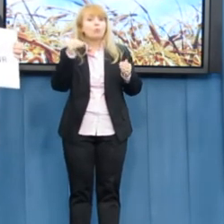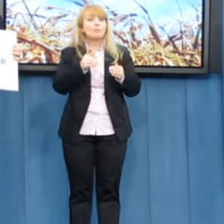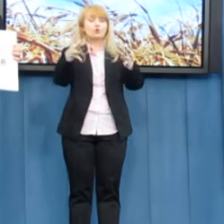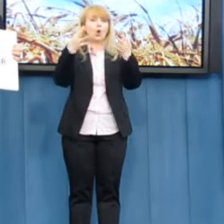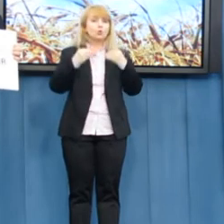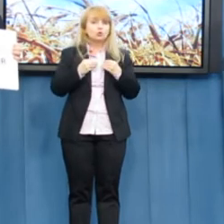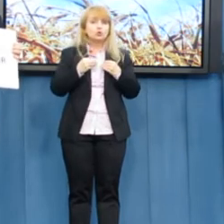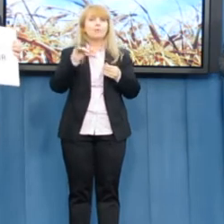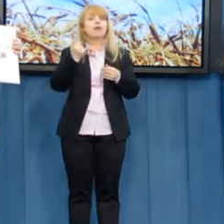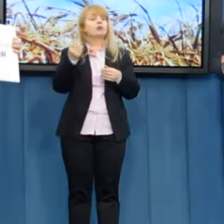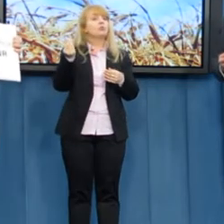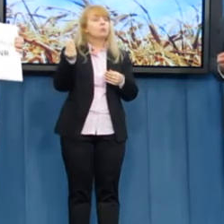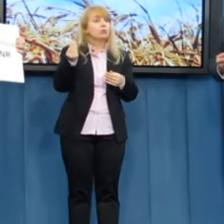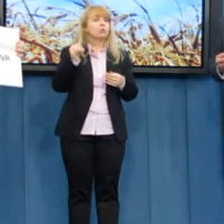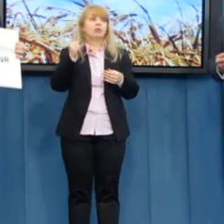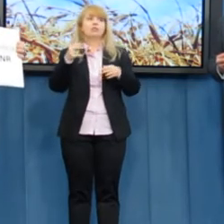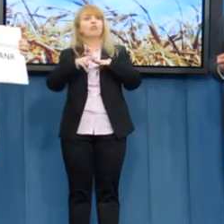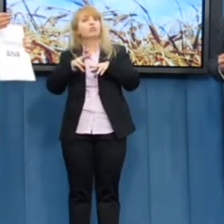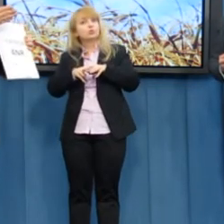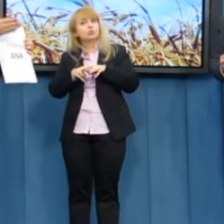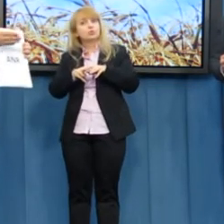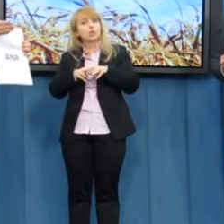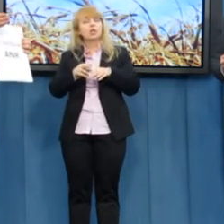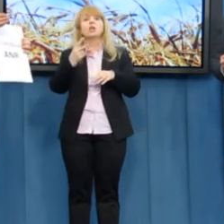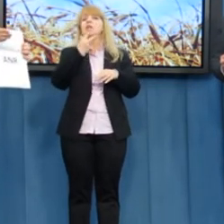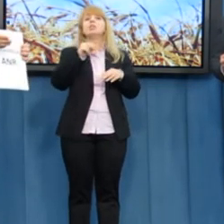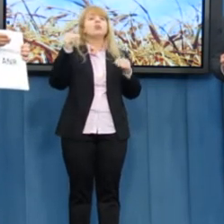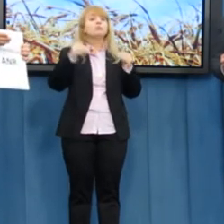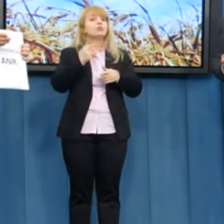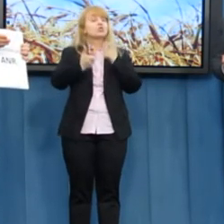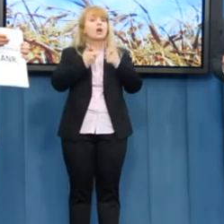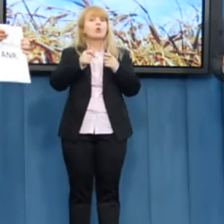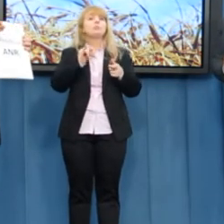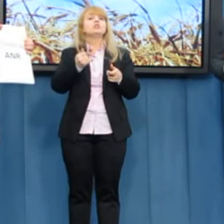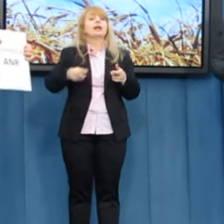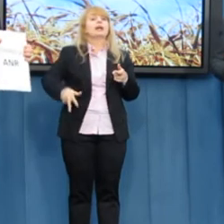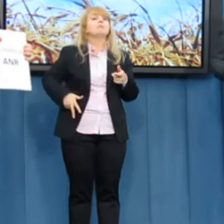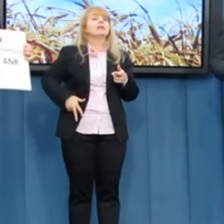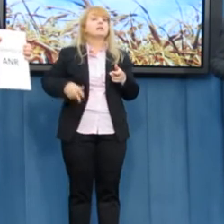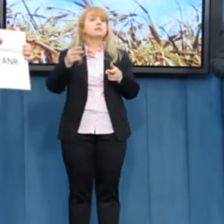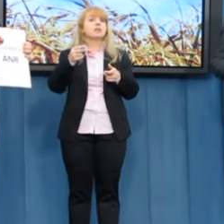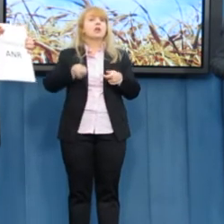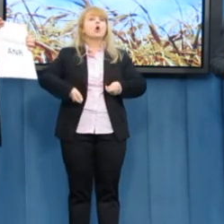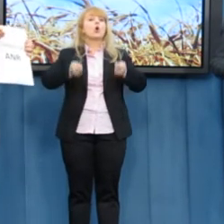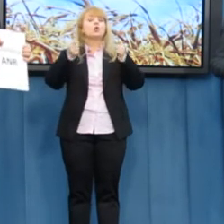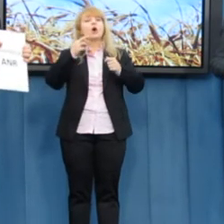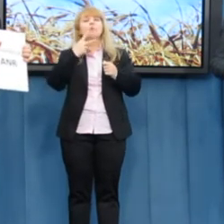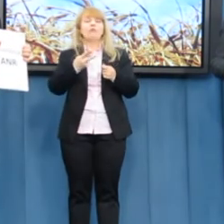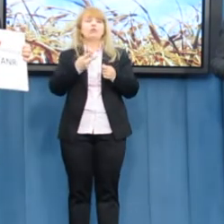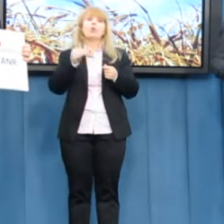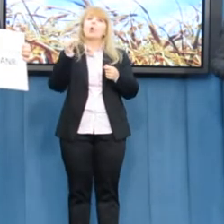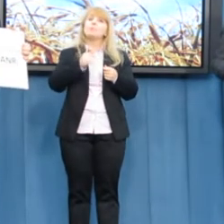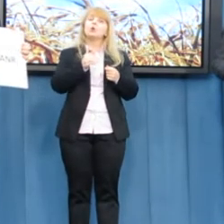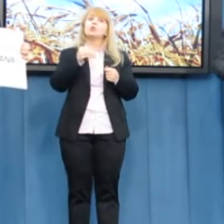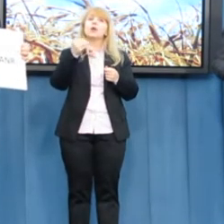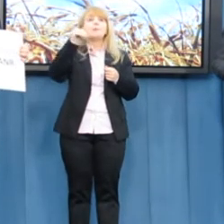fundusze. I nie będzie czegoś takiego, to co pan minister Kalemba powiedział, że może miliard, a może 80 milionów